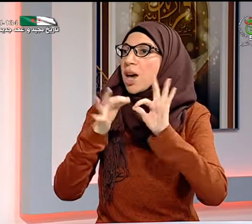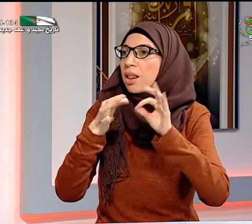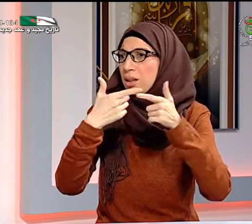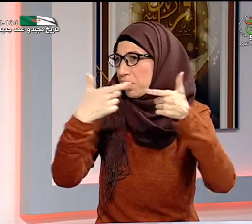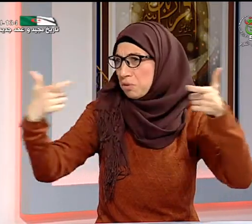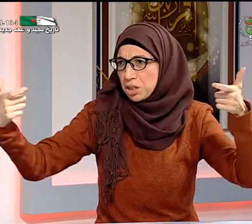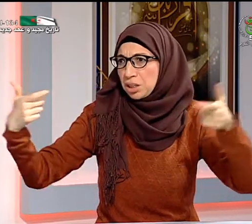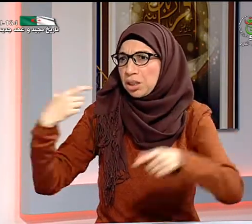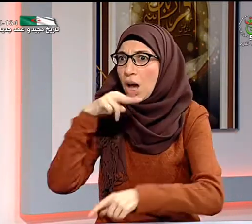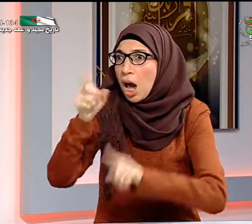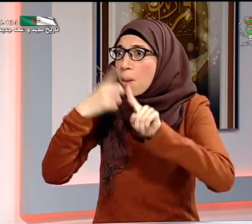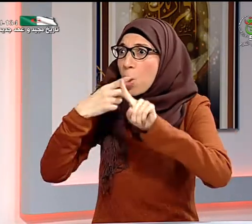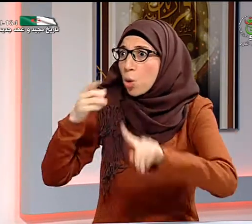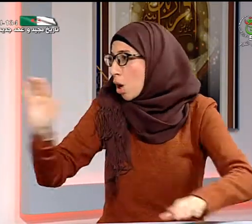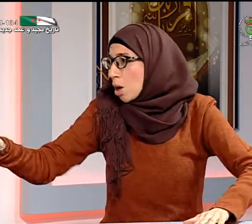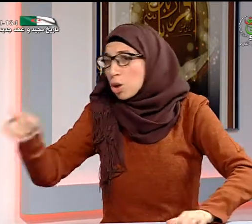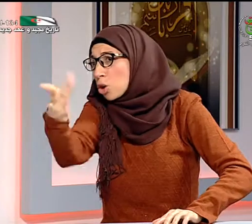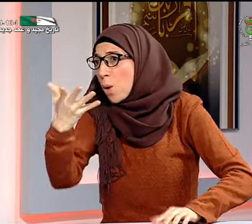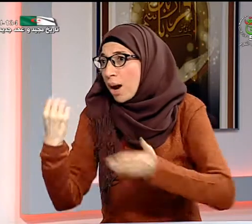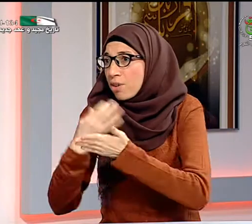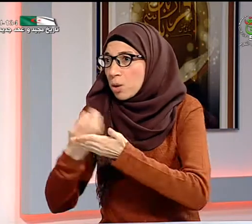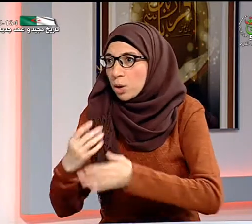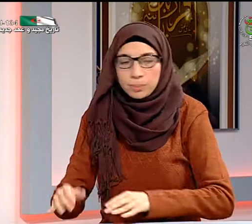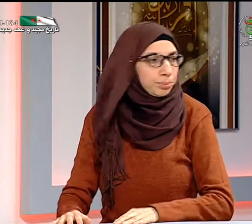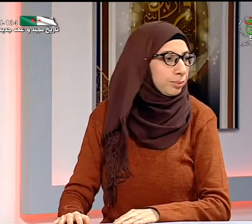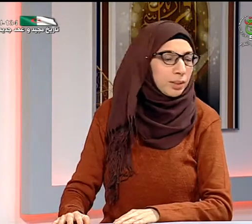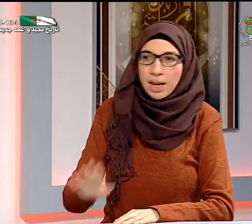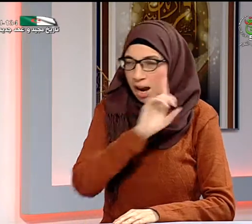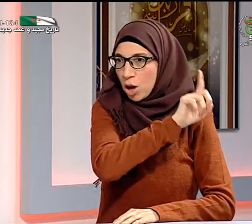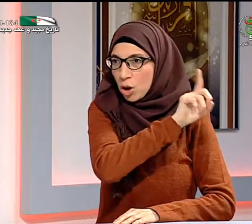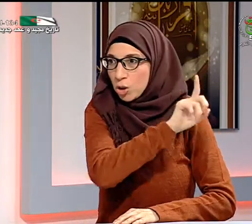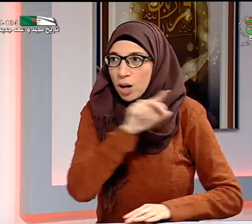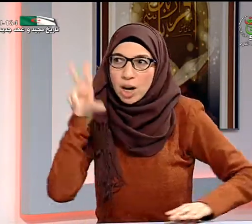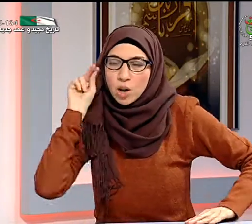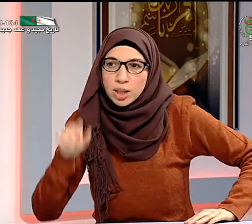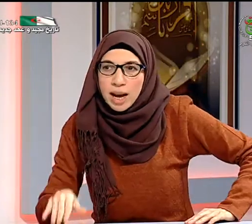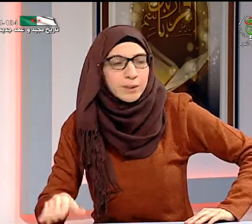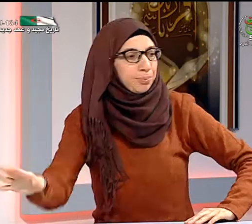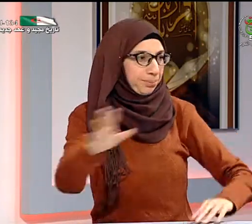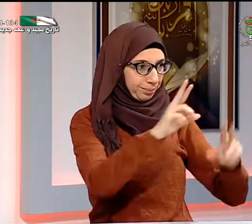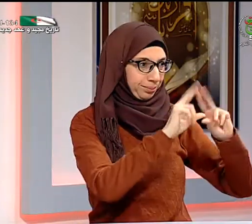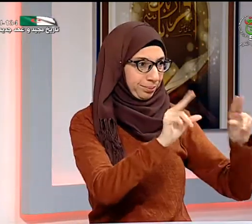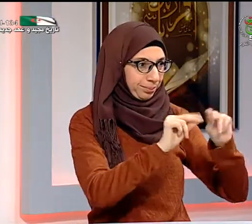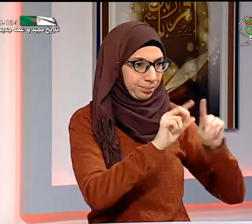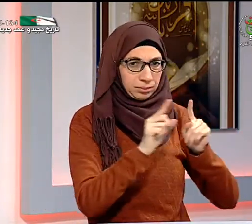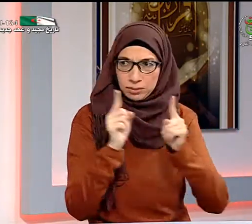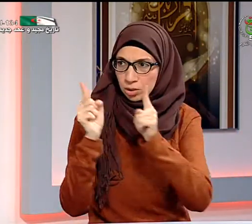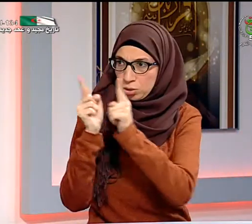على الهامش فمثلا عندما نحن نتكلم مع الأشخاص